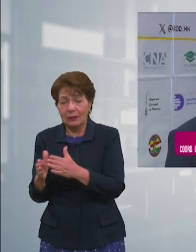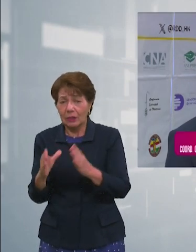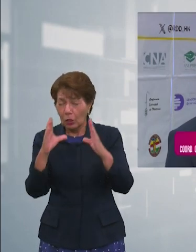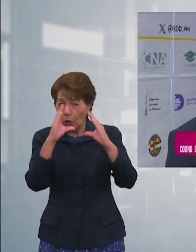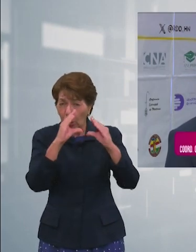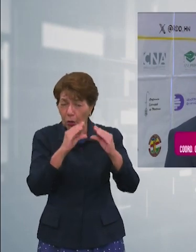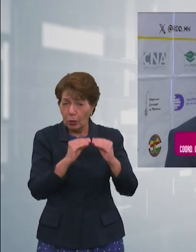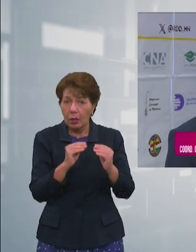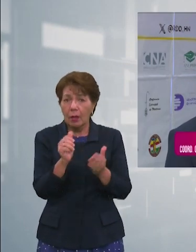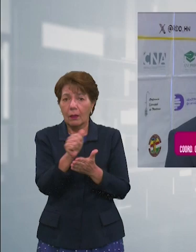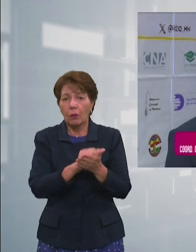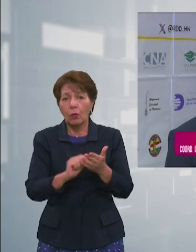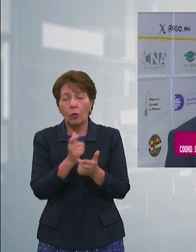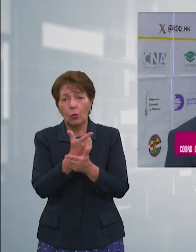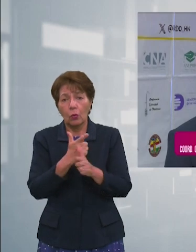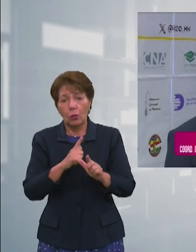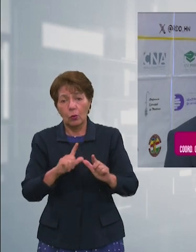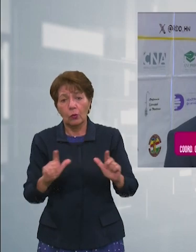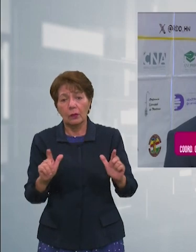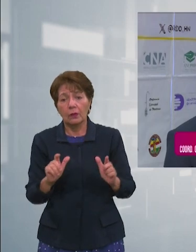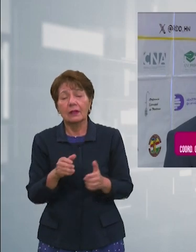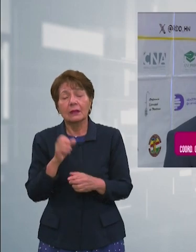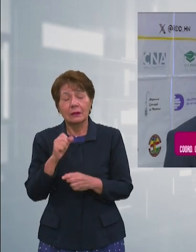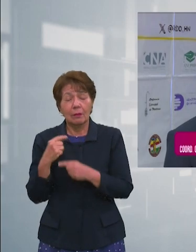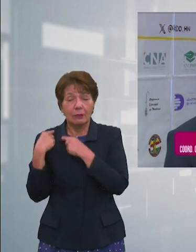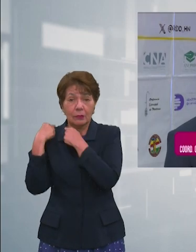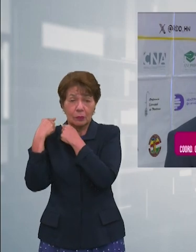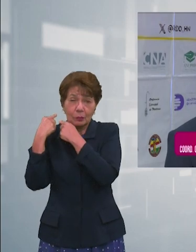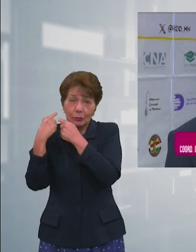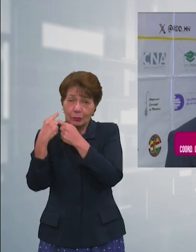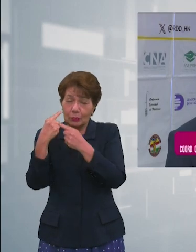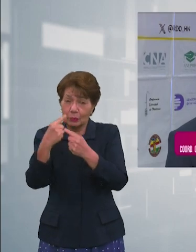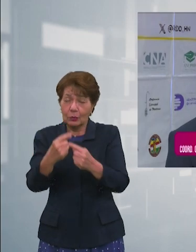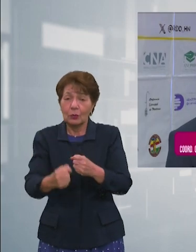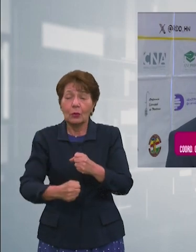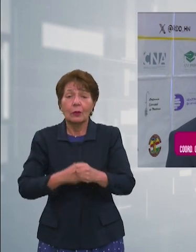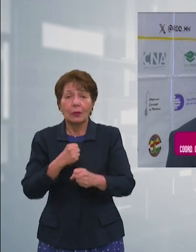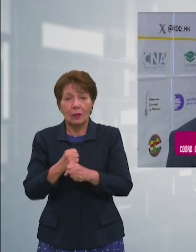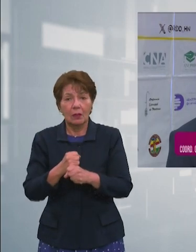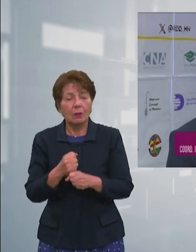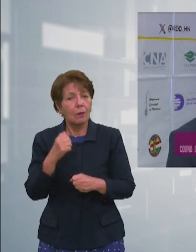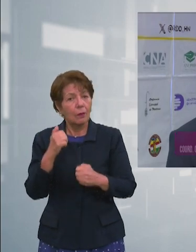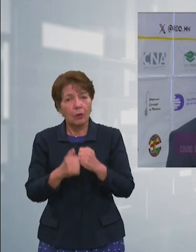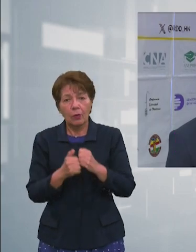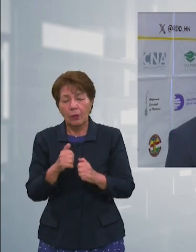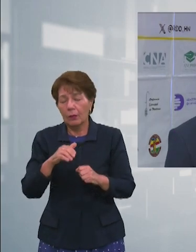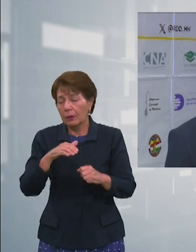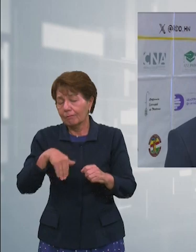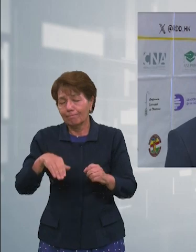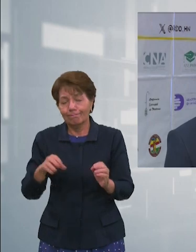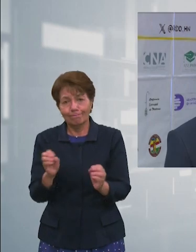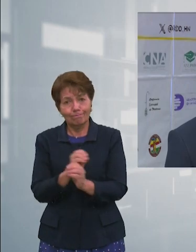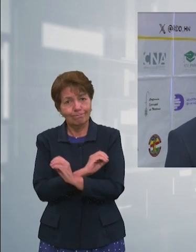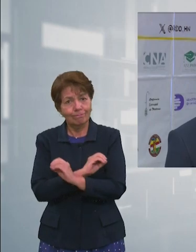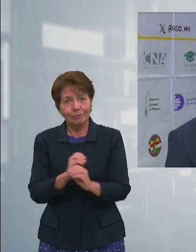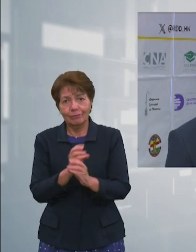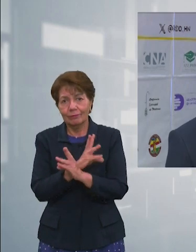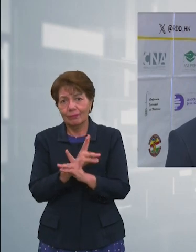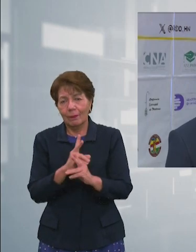lugares son circunstancias que por año hemos atravesado como un problema que todavía no ha sido abordado la pobreza y la pobreza